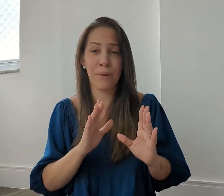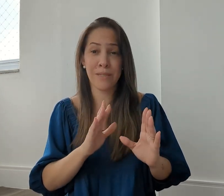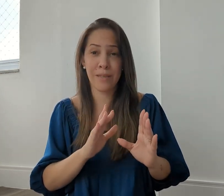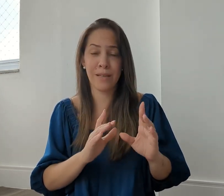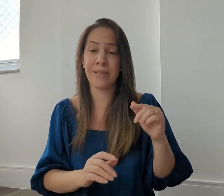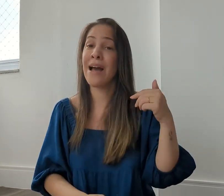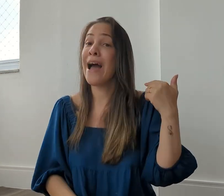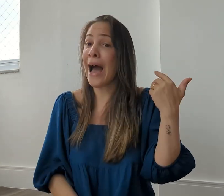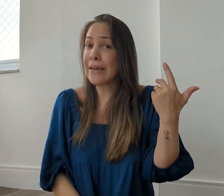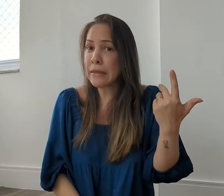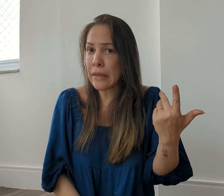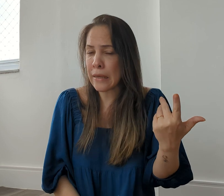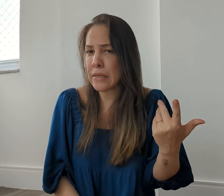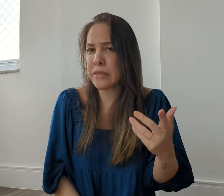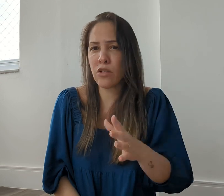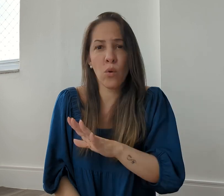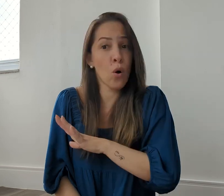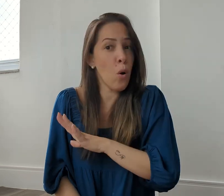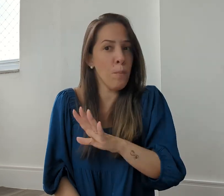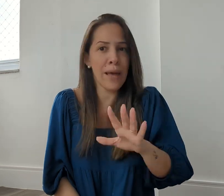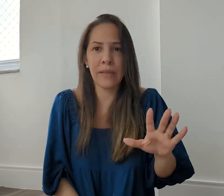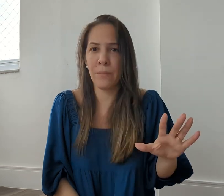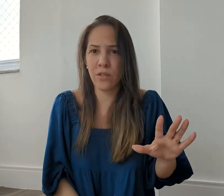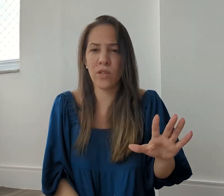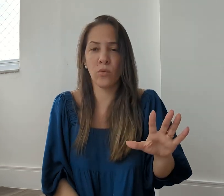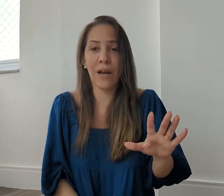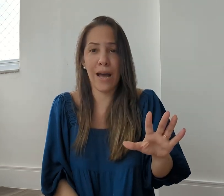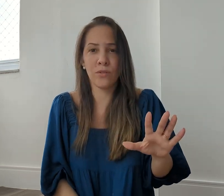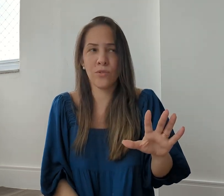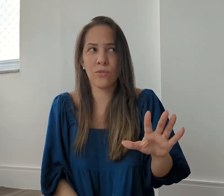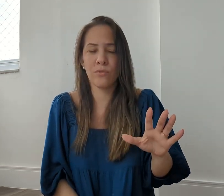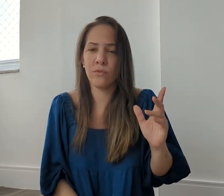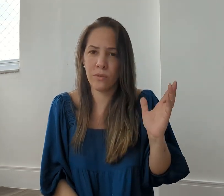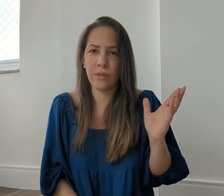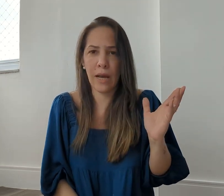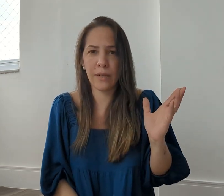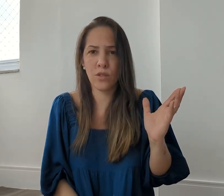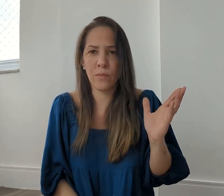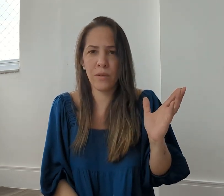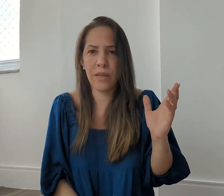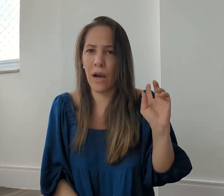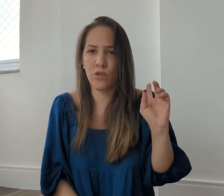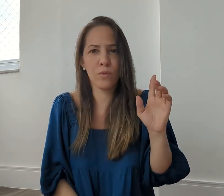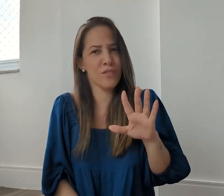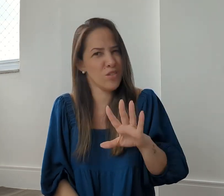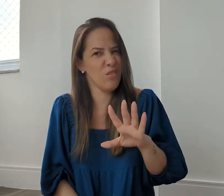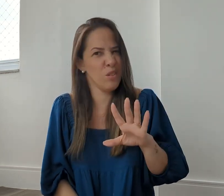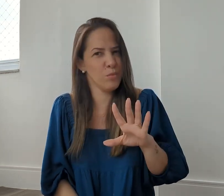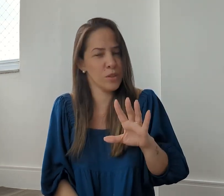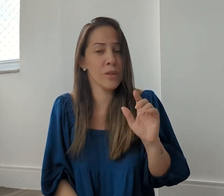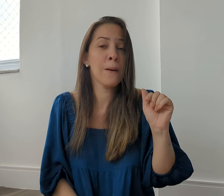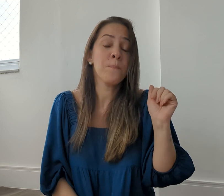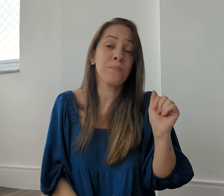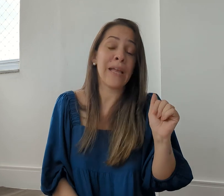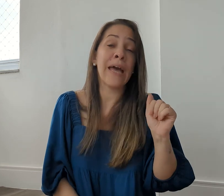paciência, ainda que eles sejam completamente educados, na grande maioria, a última vez não foi muito, né?